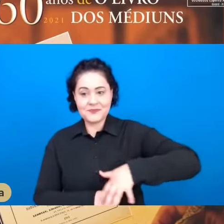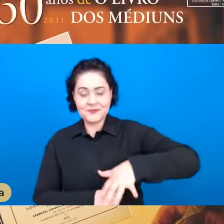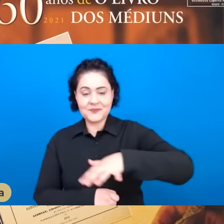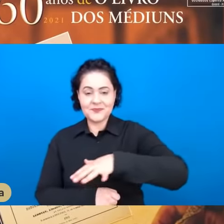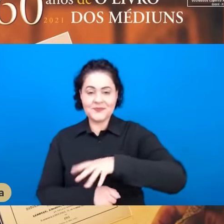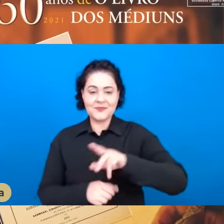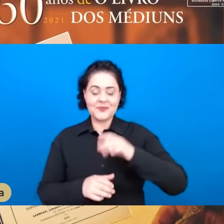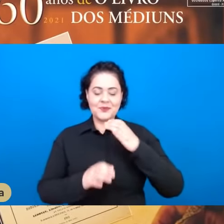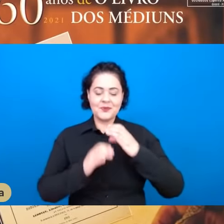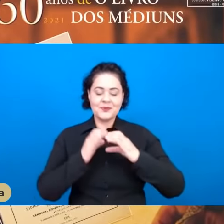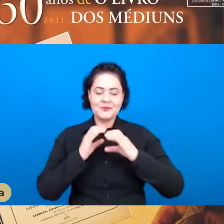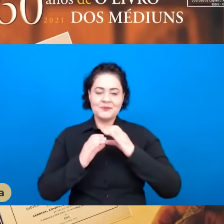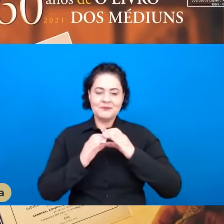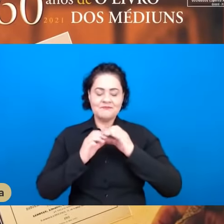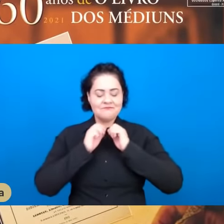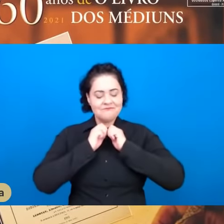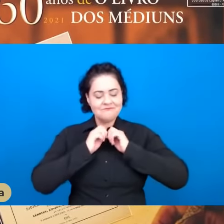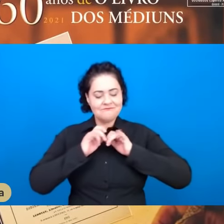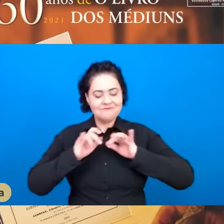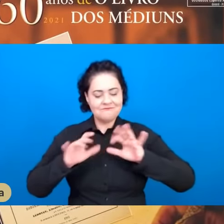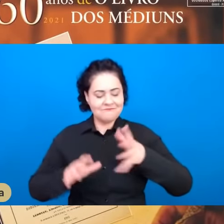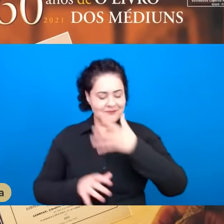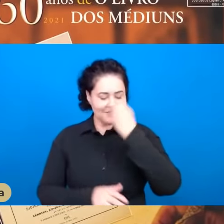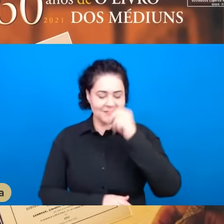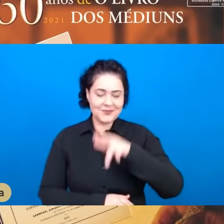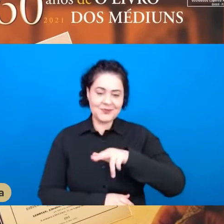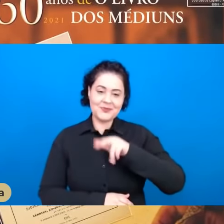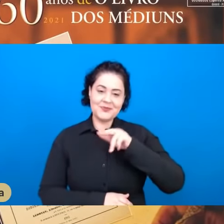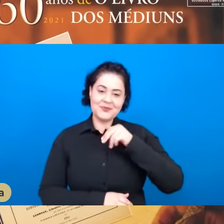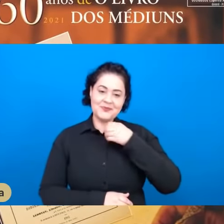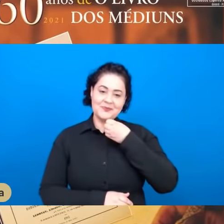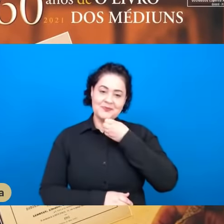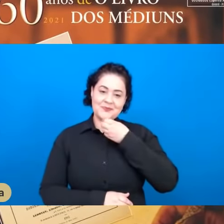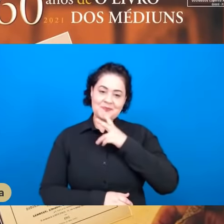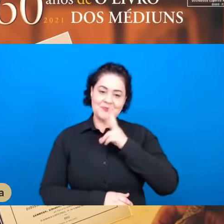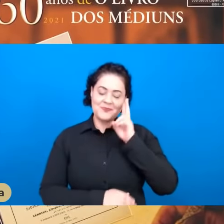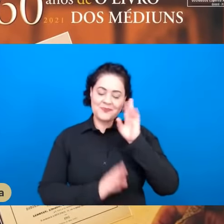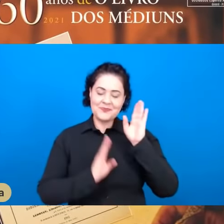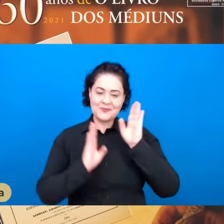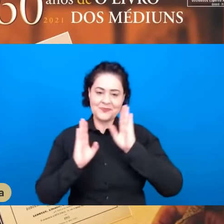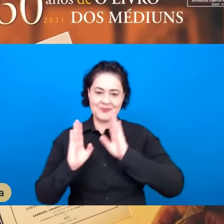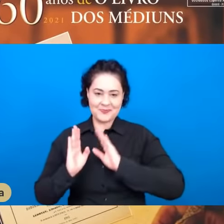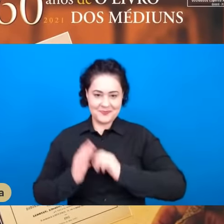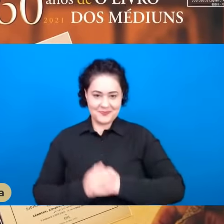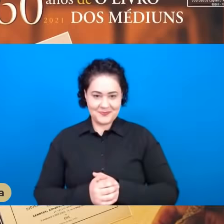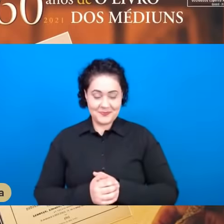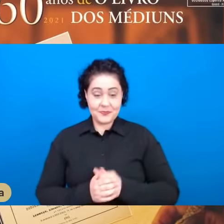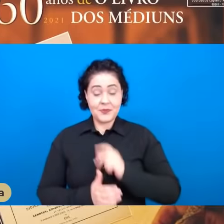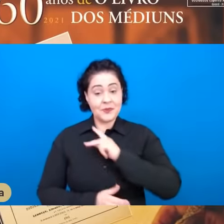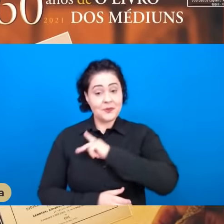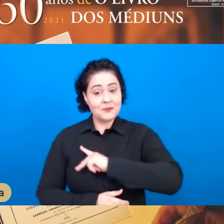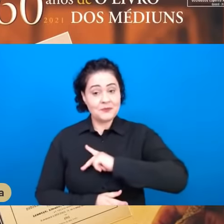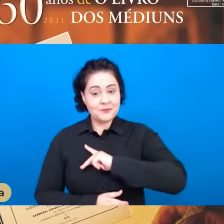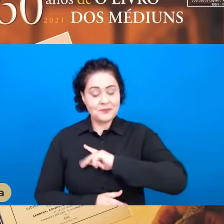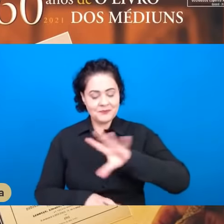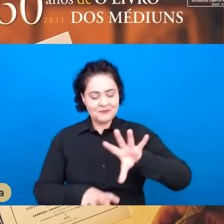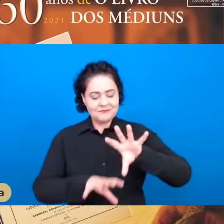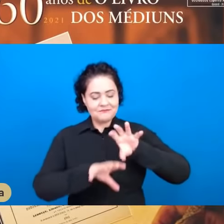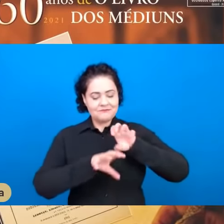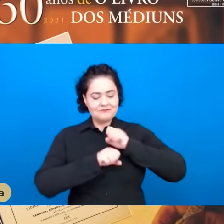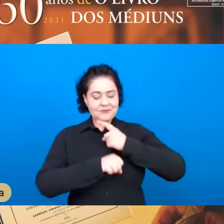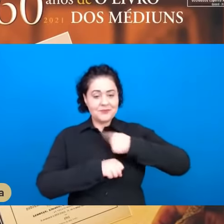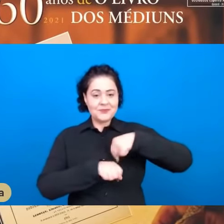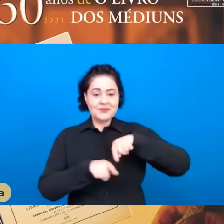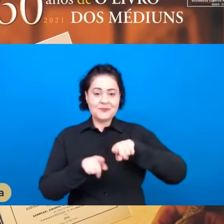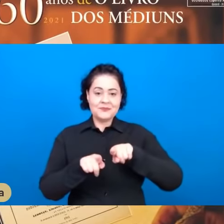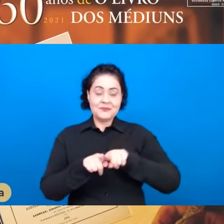cântico sublime e inesquecível da boa nova do reino. Que Paulo inspire a todos nós e que